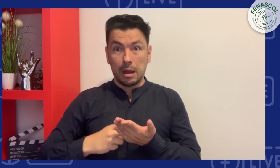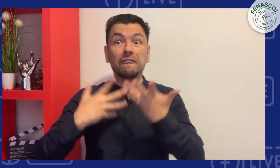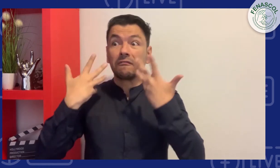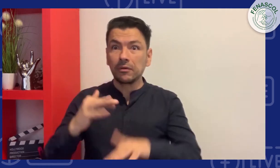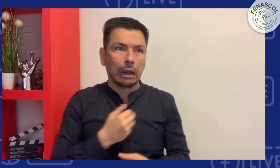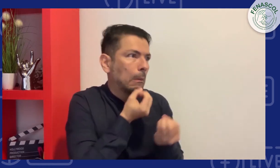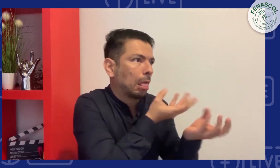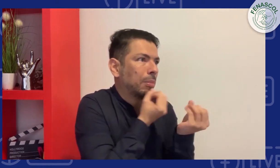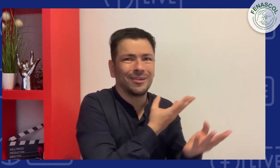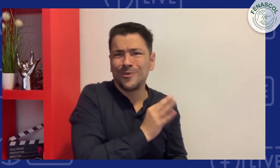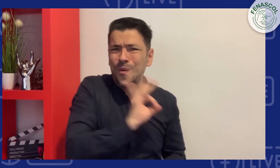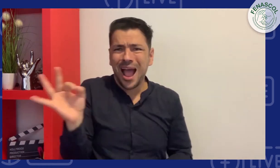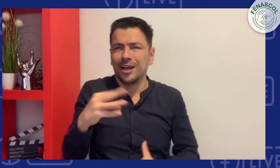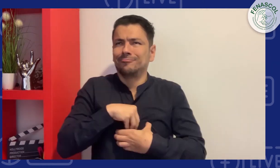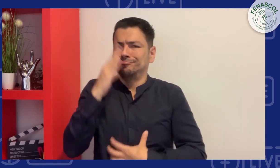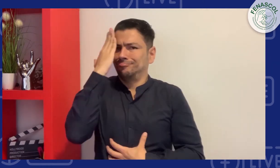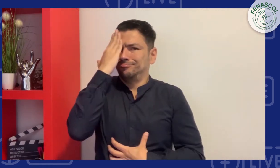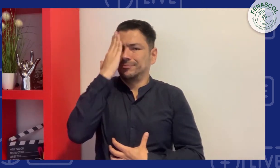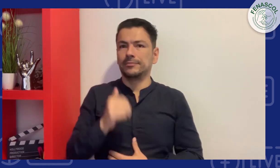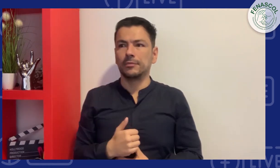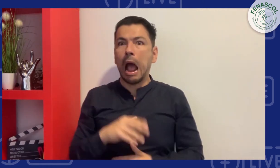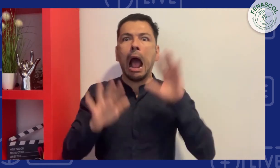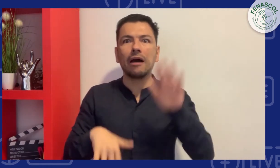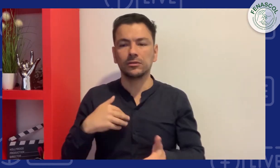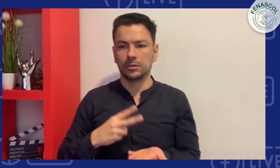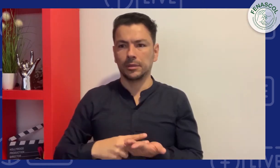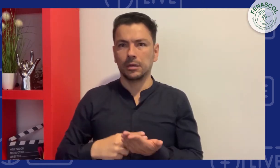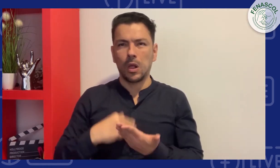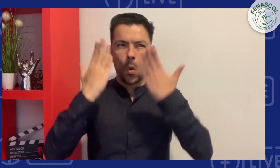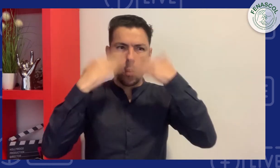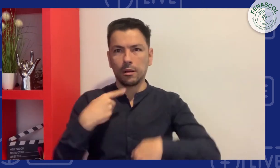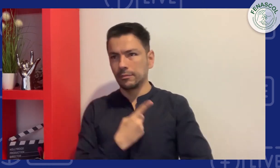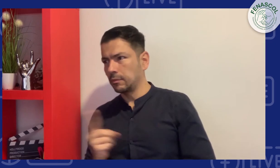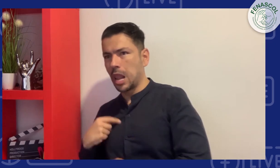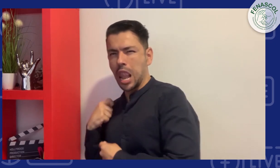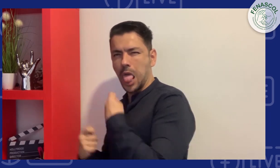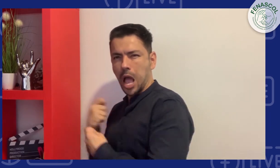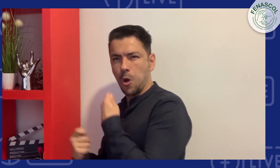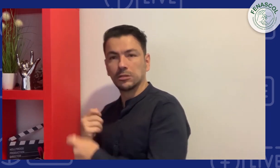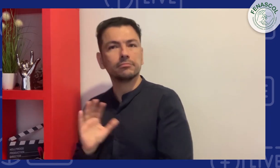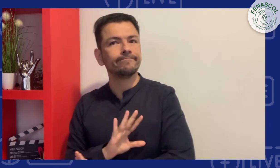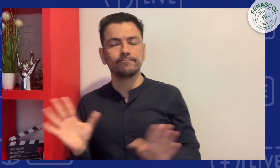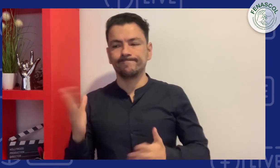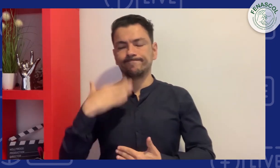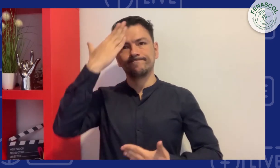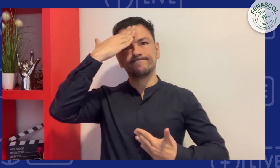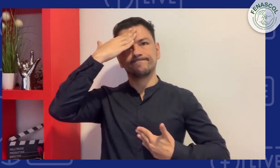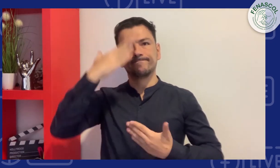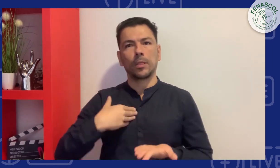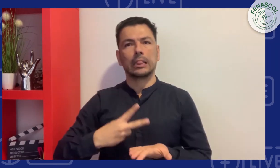porque está en sus conciencias también. No divulgan la información, sino